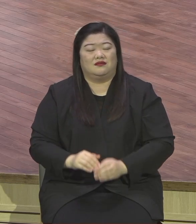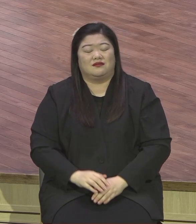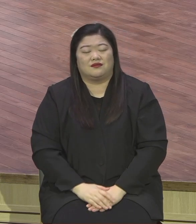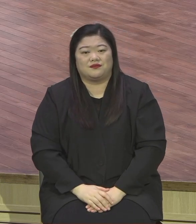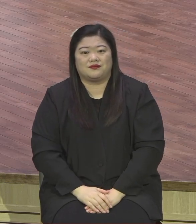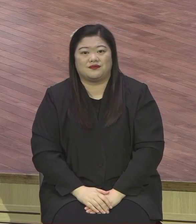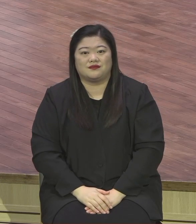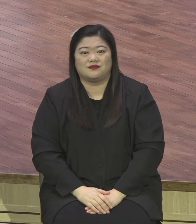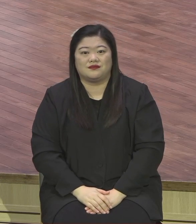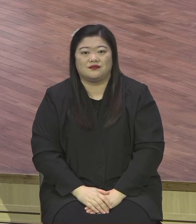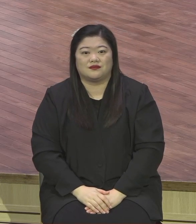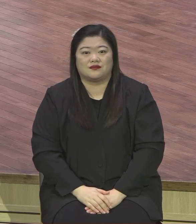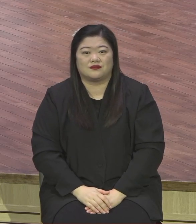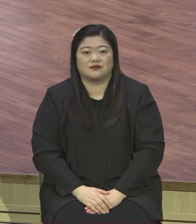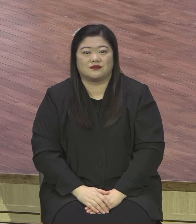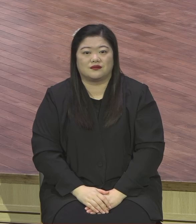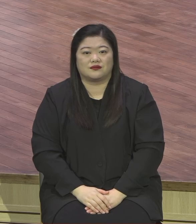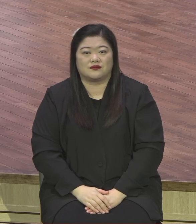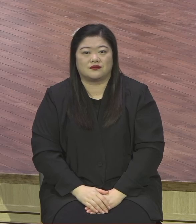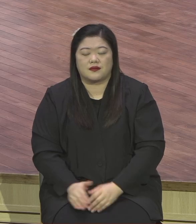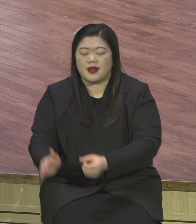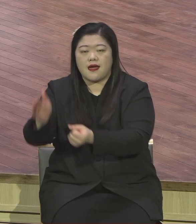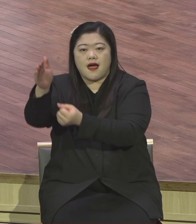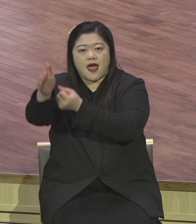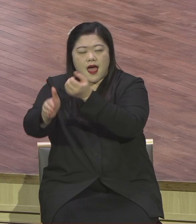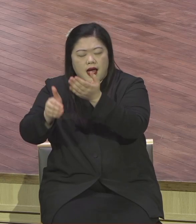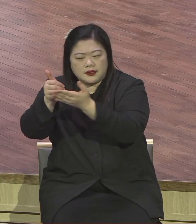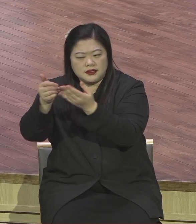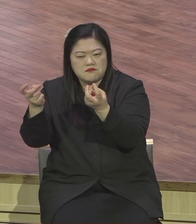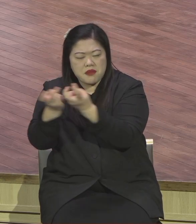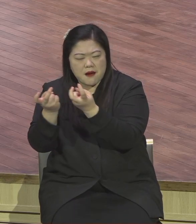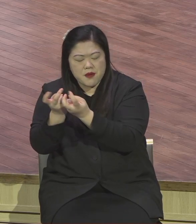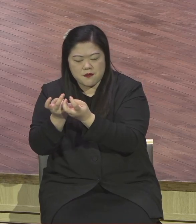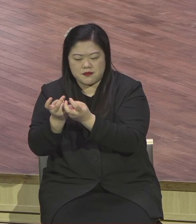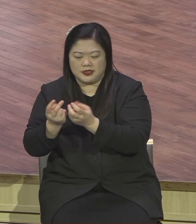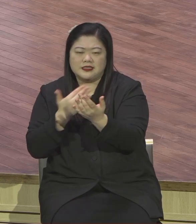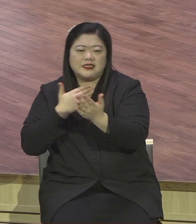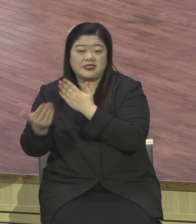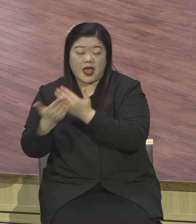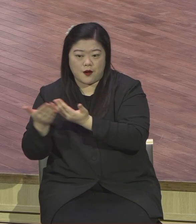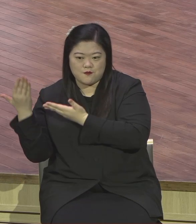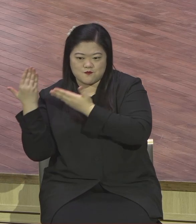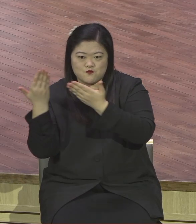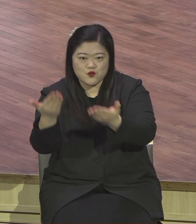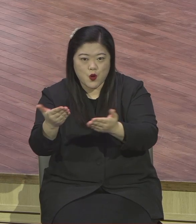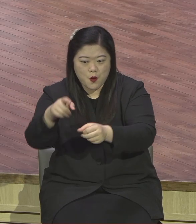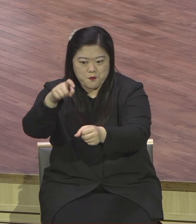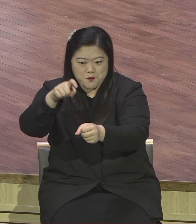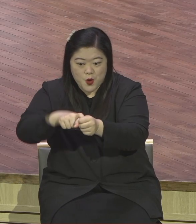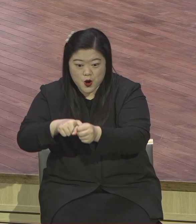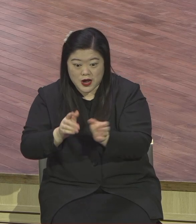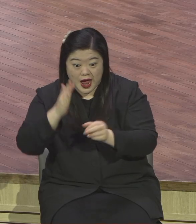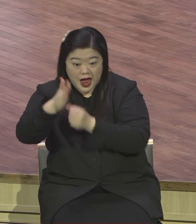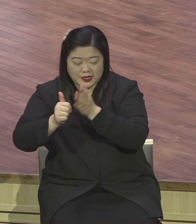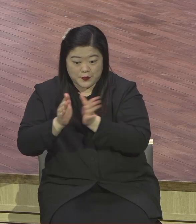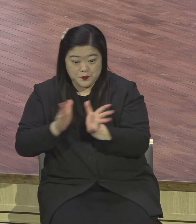하나님의 스케일을 체험하게 해 주시겠다. 너는 입을 크게 열기만 해라. 내가